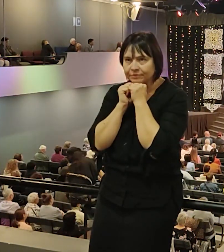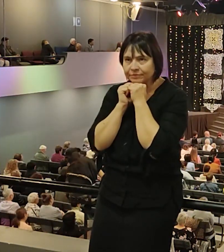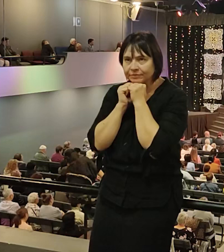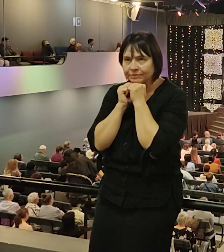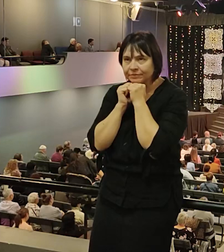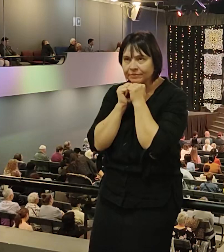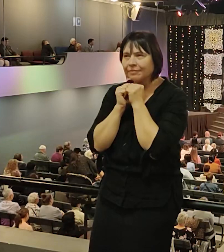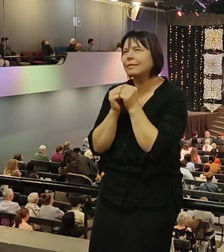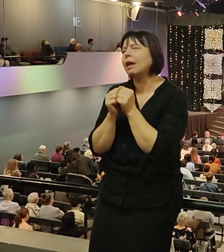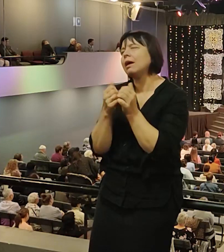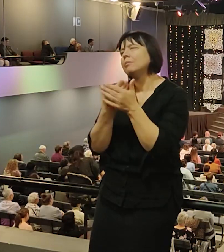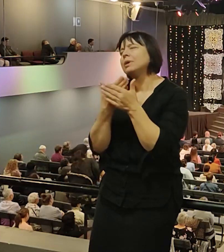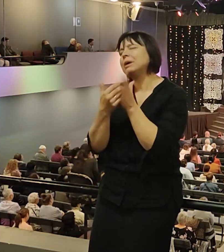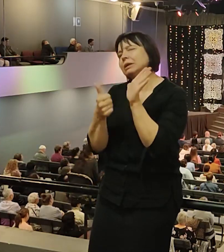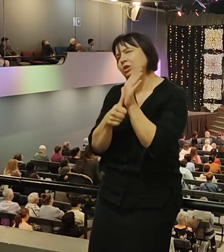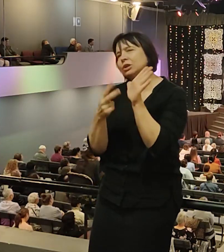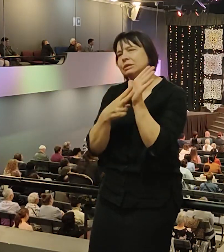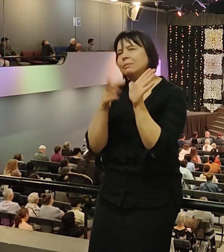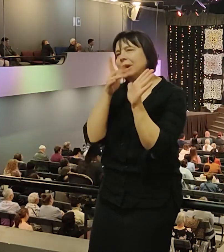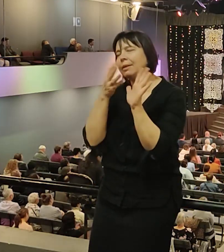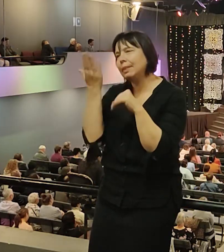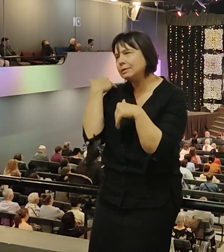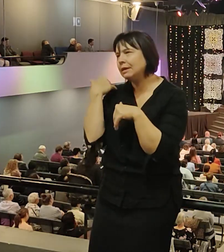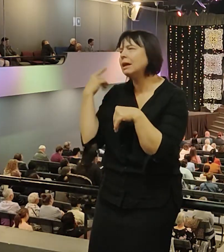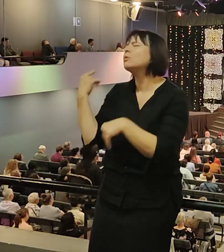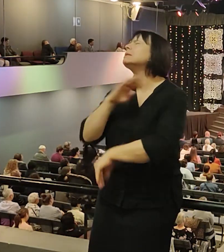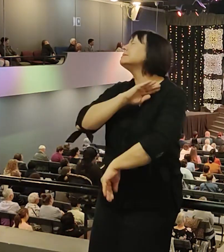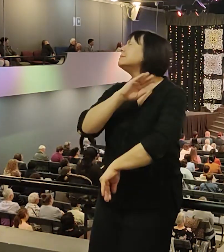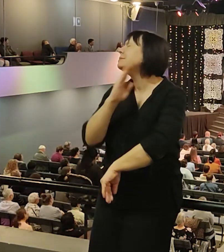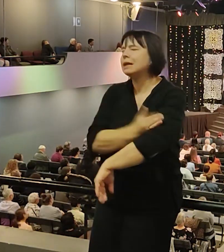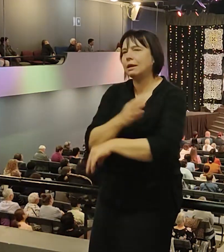Может, лет 6-7, не знаю, я сильно заболел.